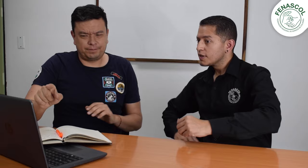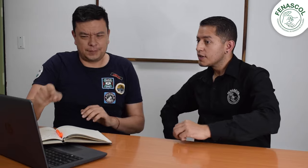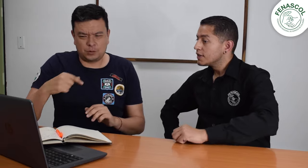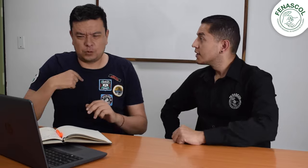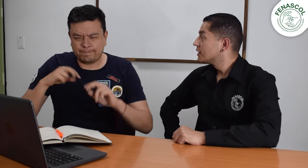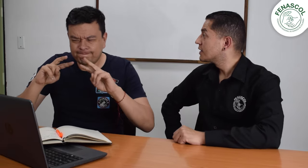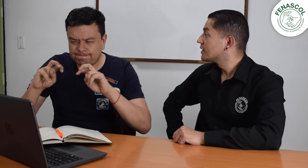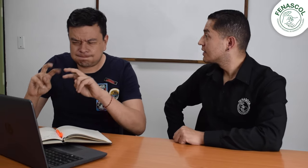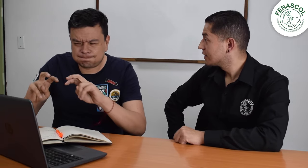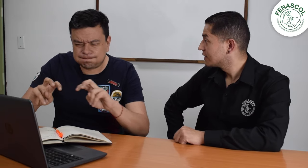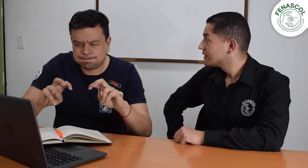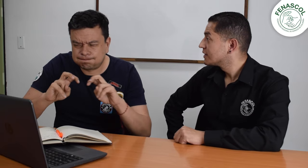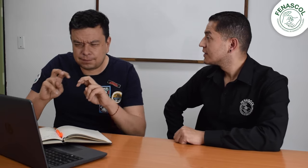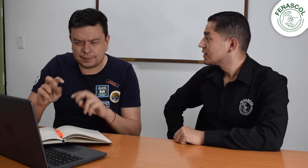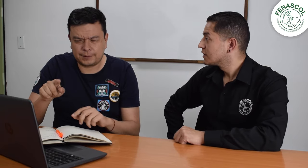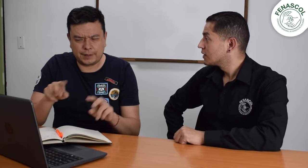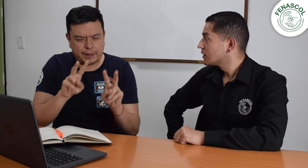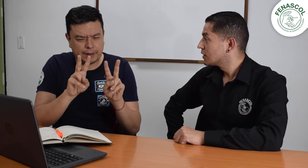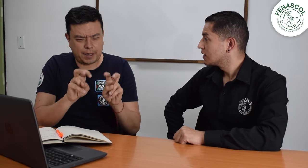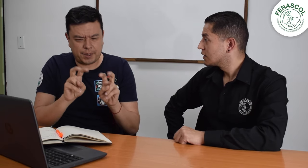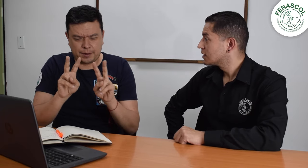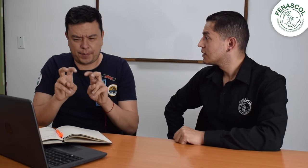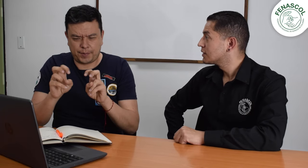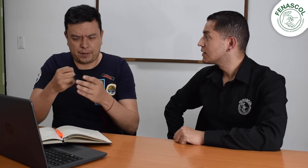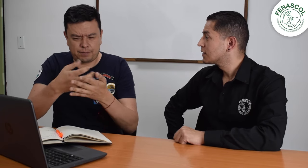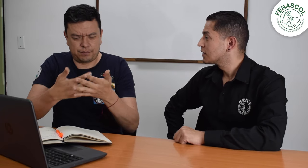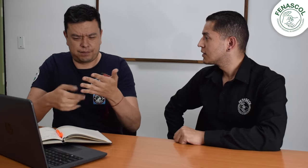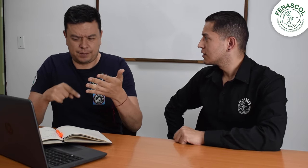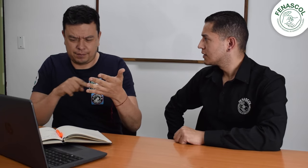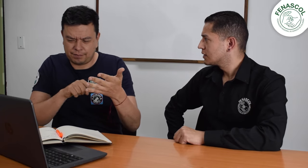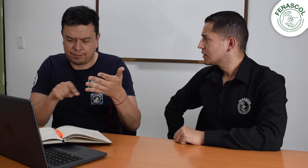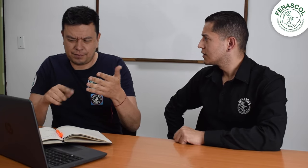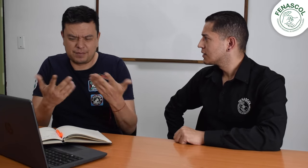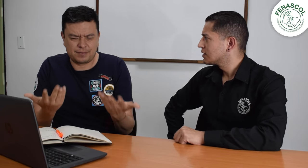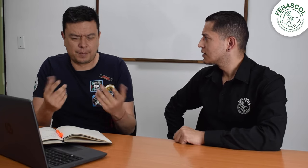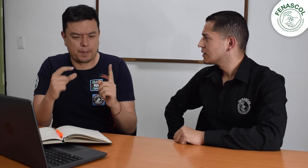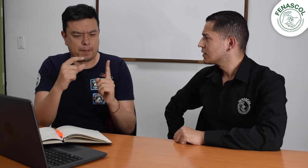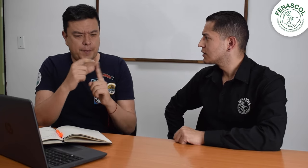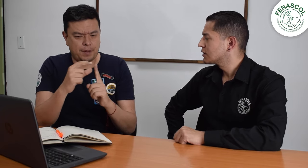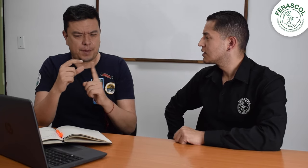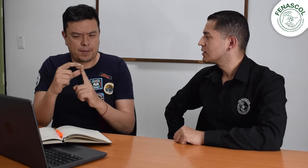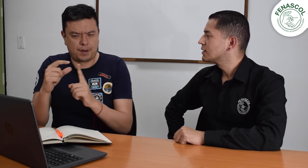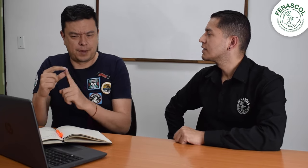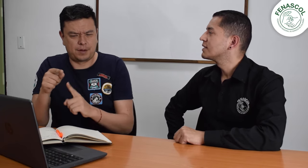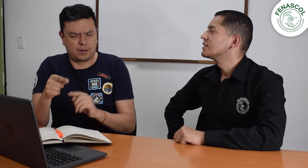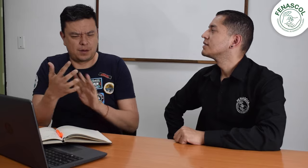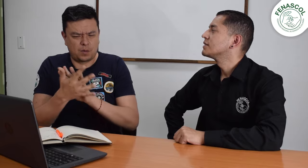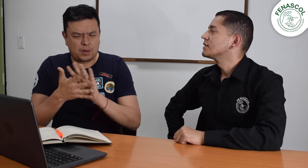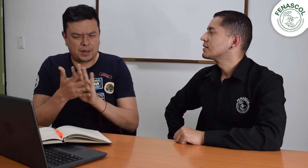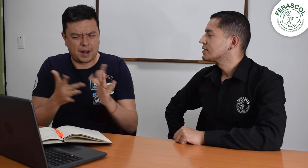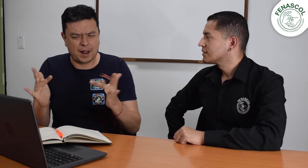Estoy investigando diferentes temas, pero no sé qué seña asignarle a cada concepto. ¿Cómo hago?